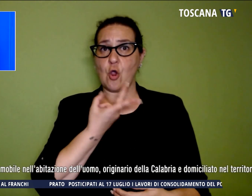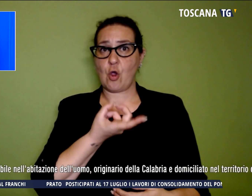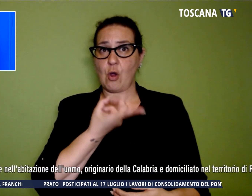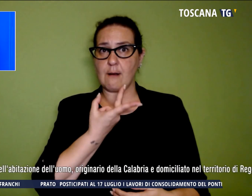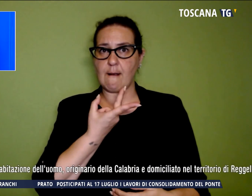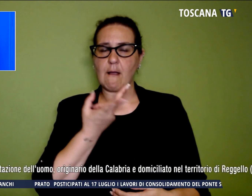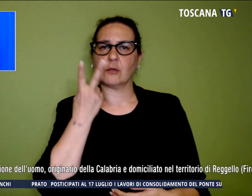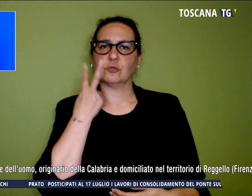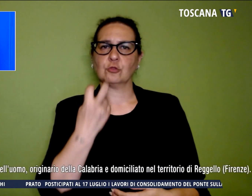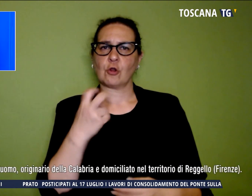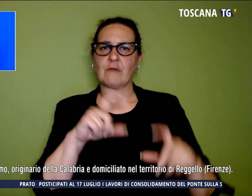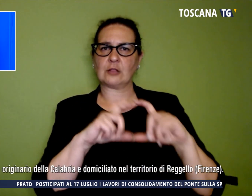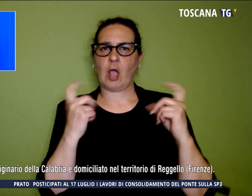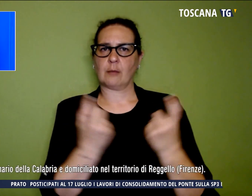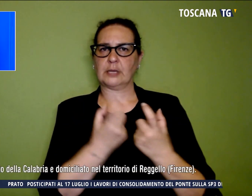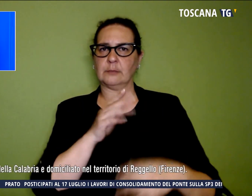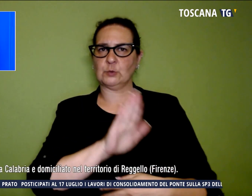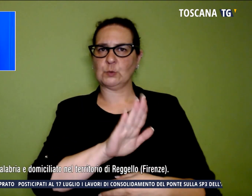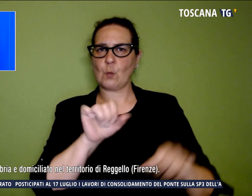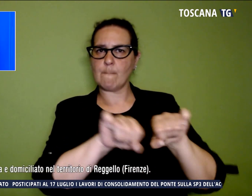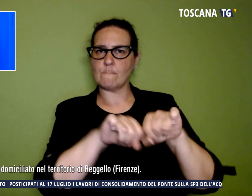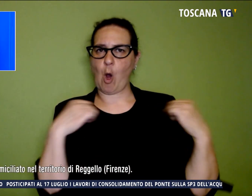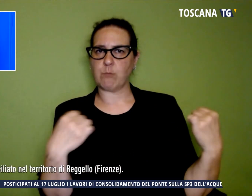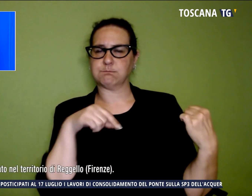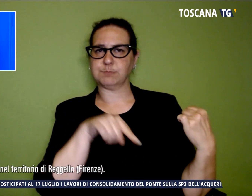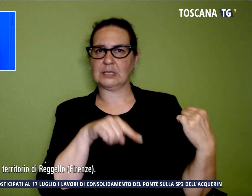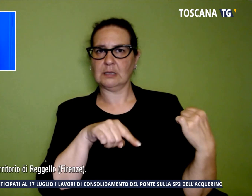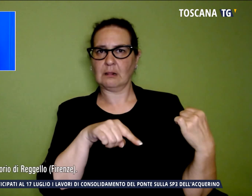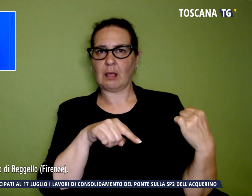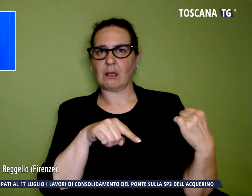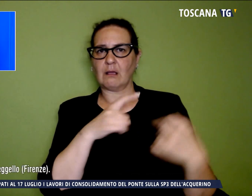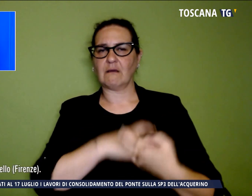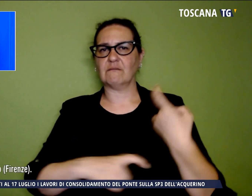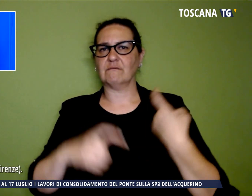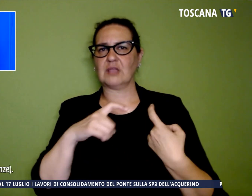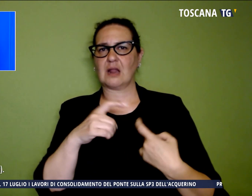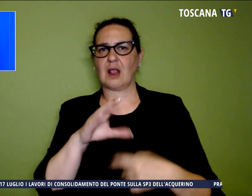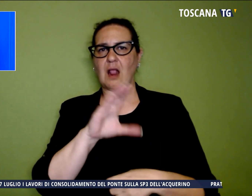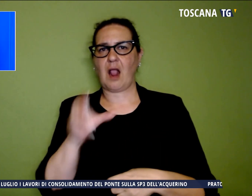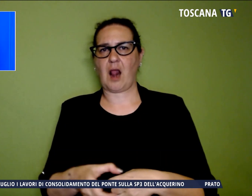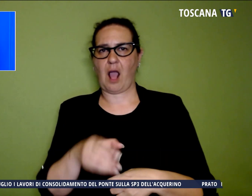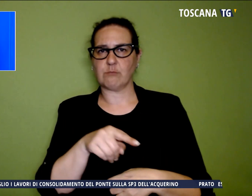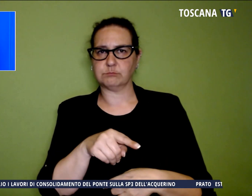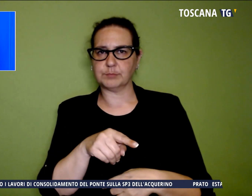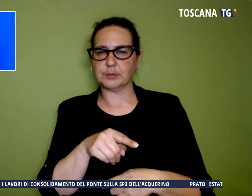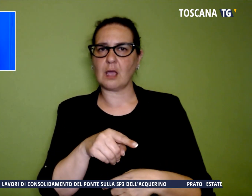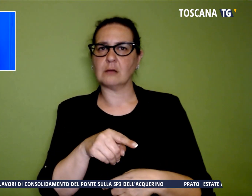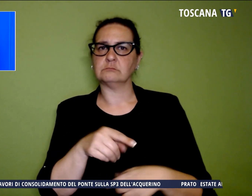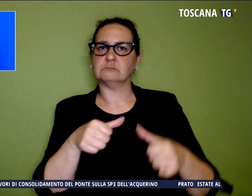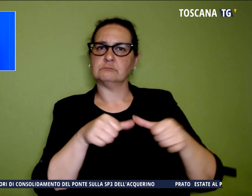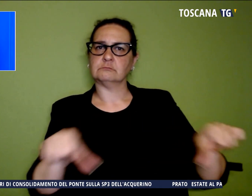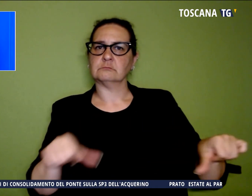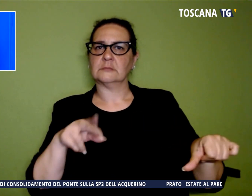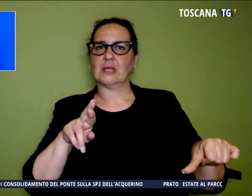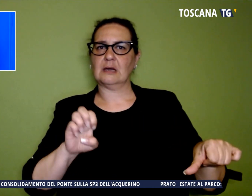'abitazione dell'uomo, originario della Calabria, e domiciliato nel territorio di Reggello, in